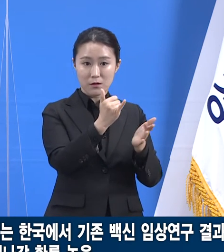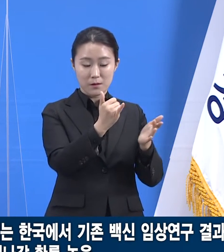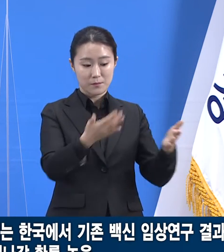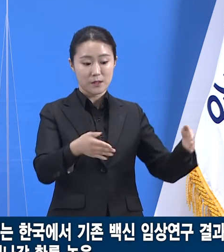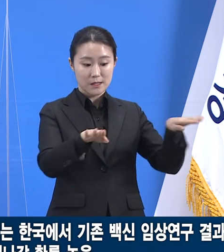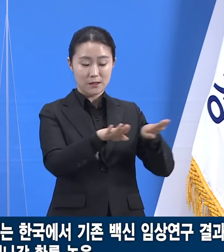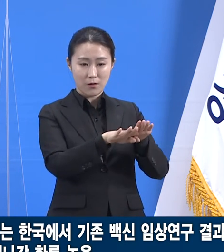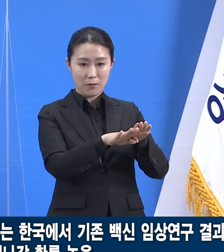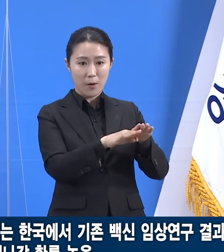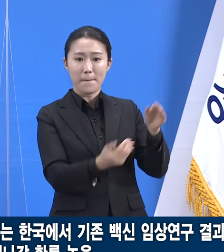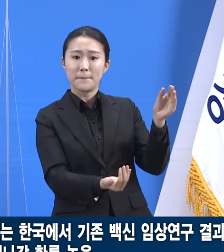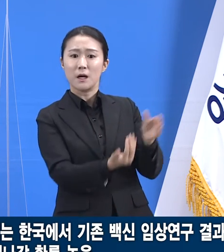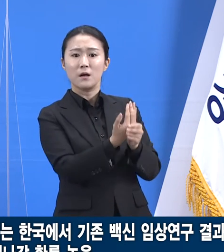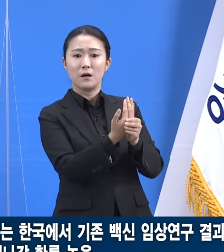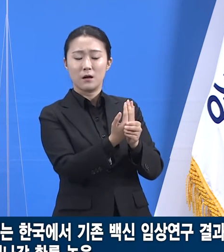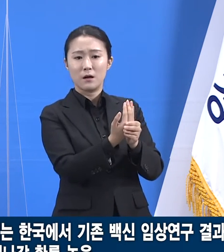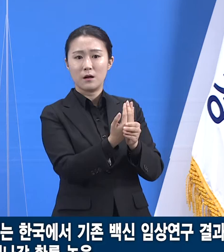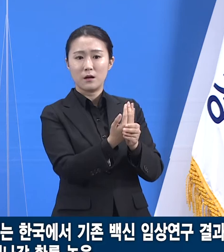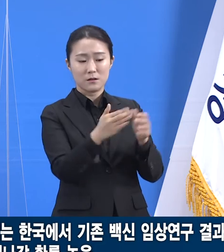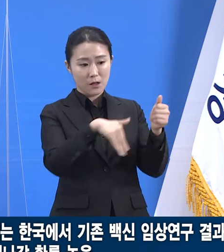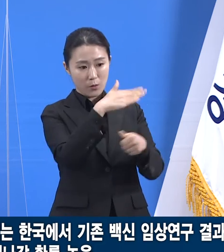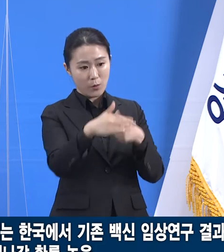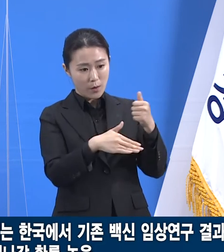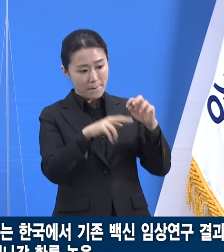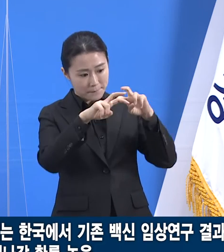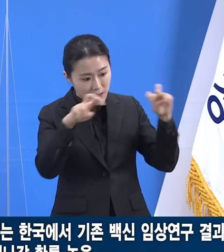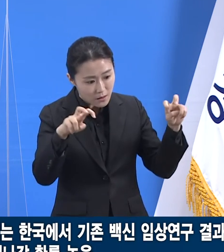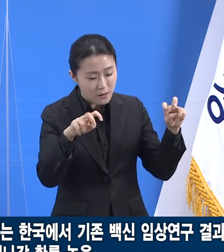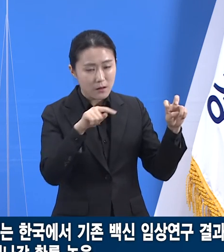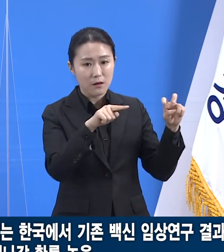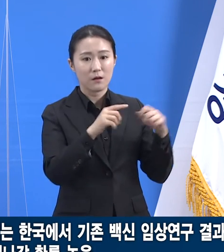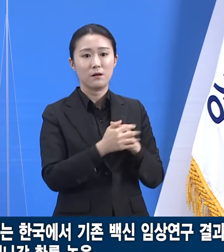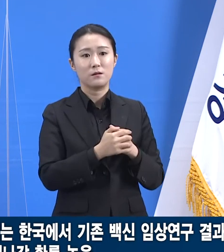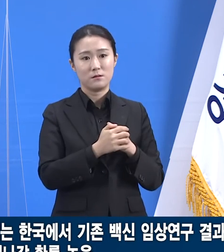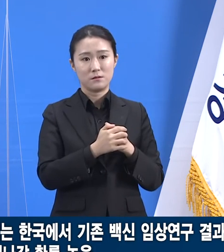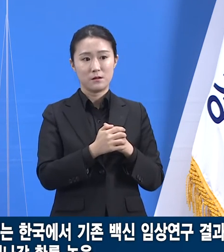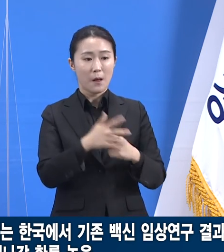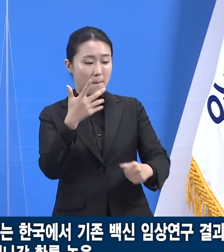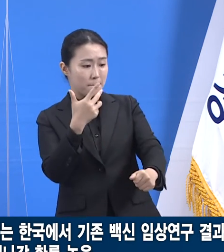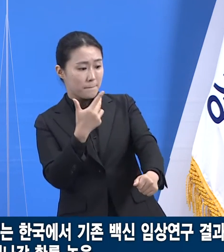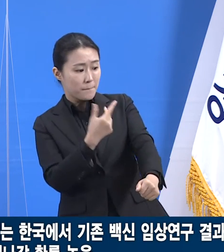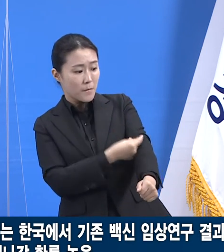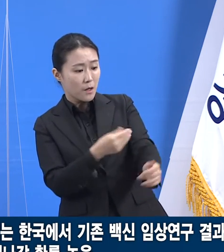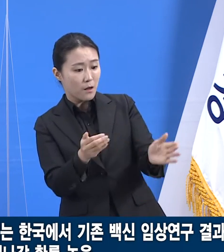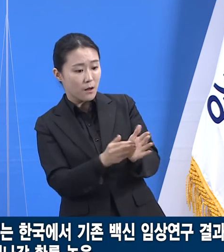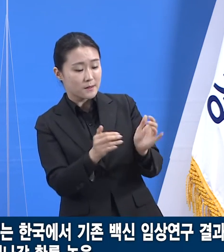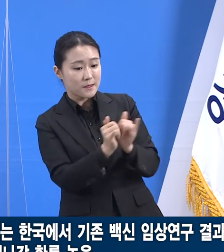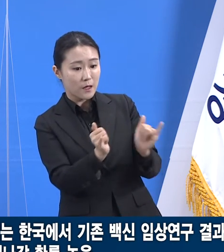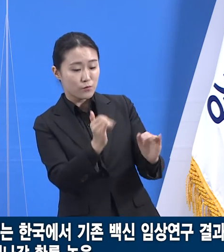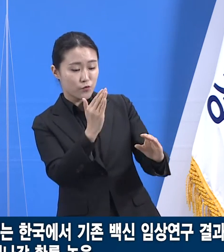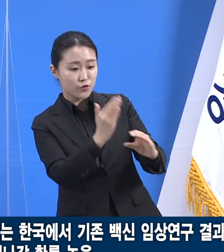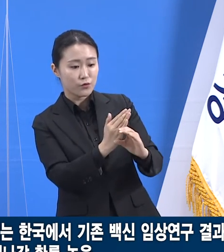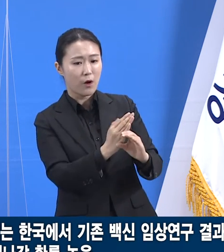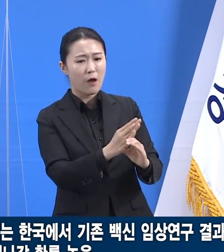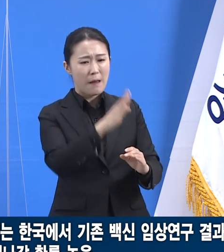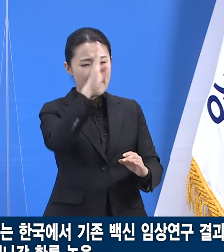후 12일째지만 백신 접종력인 환자 중 유증하거나 사망한 사례가 아직 없습니다.